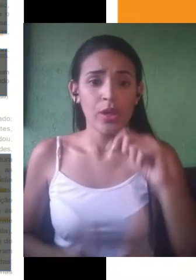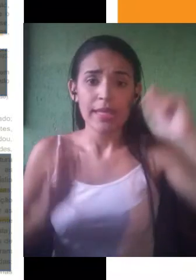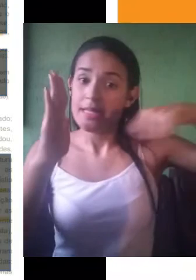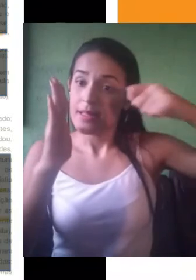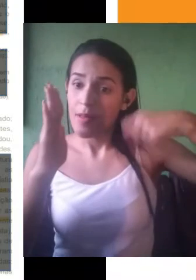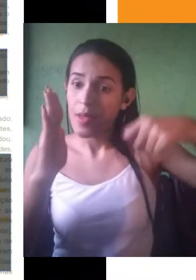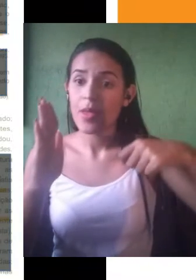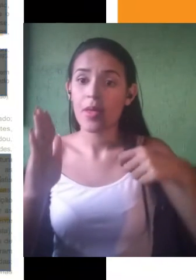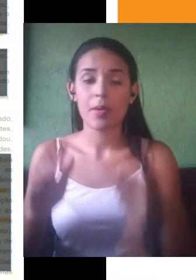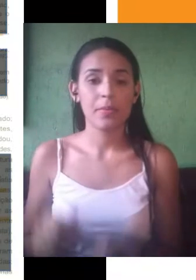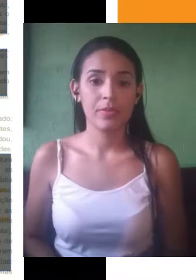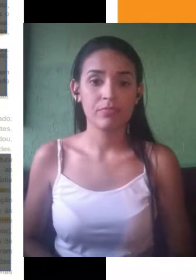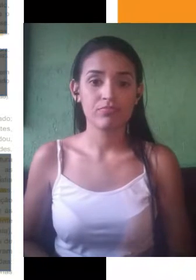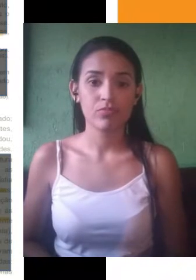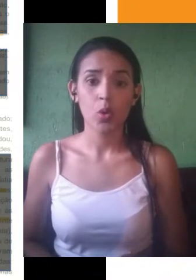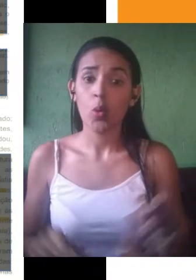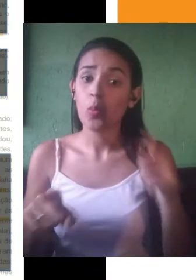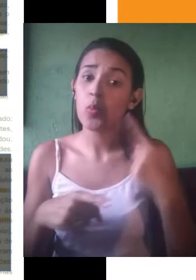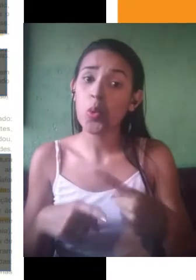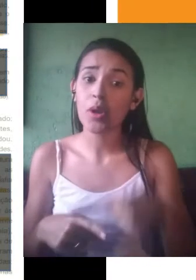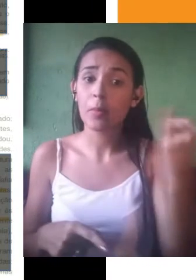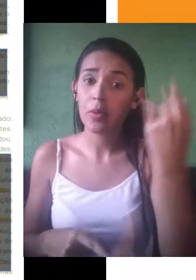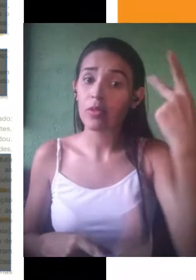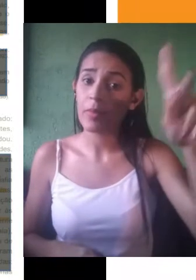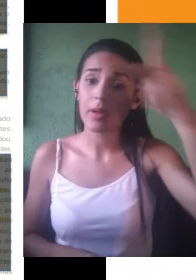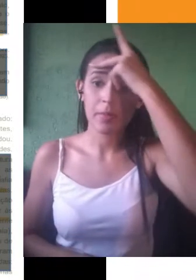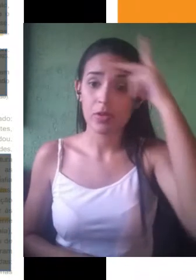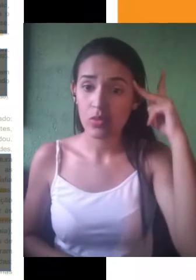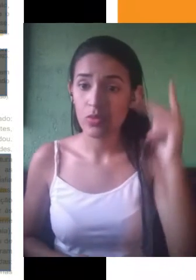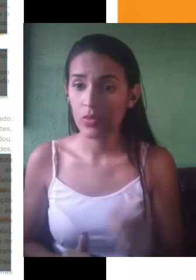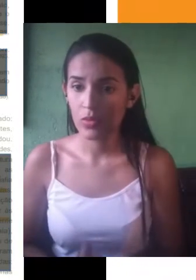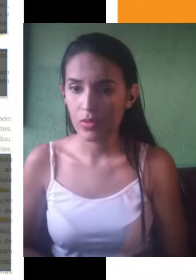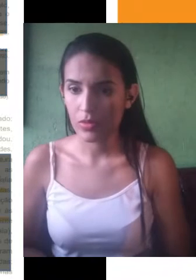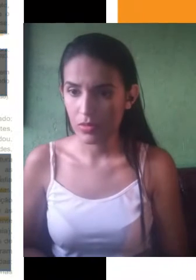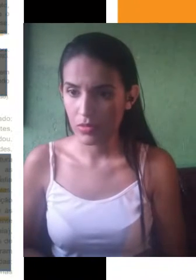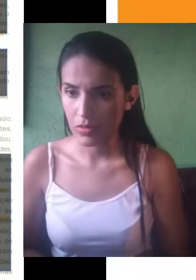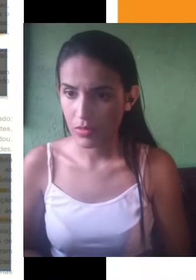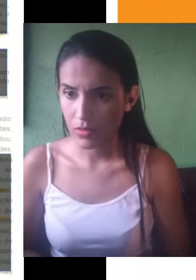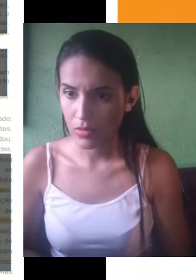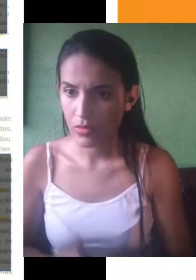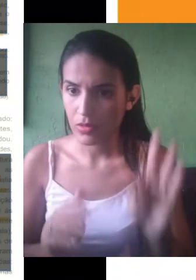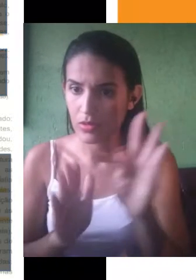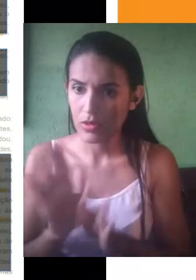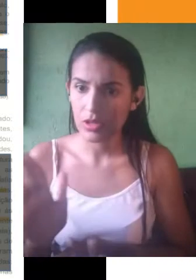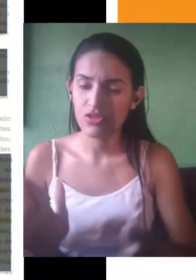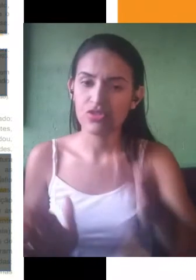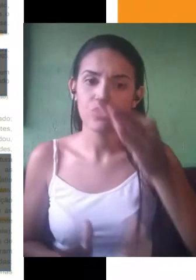3 traz alguns dados estatísticos que mostram a quantidade de pessoas que assistem filme na TV e a quantidade de pessoas